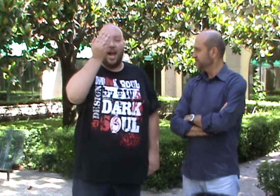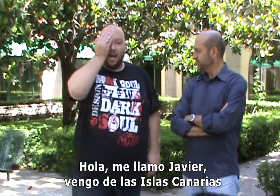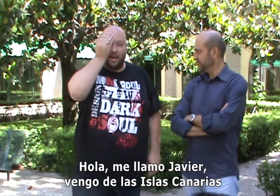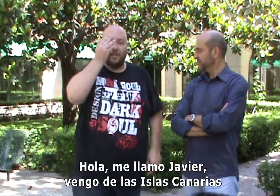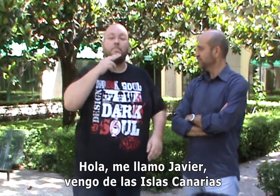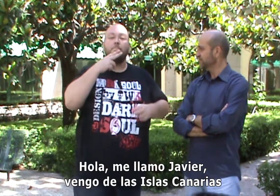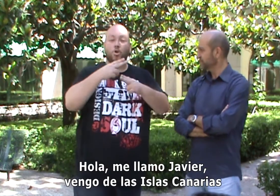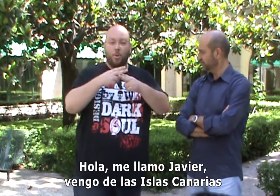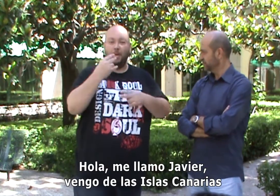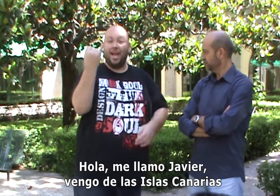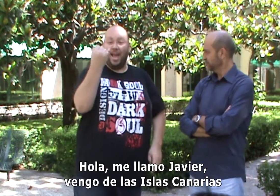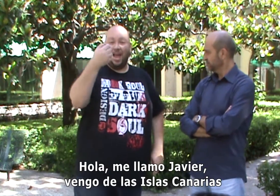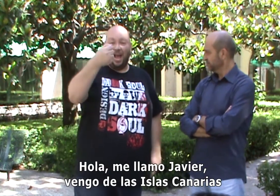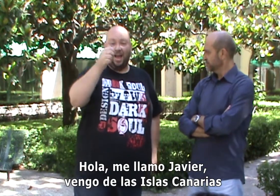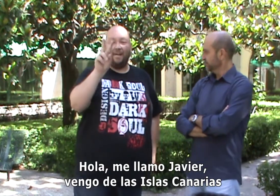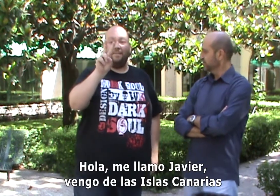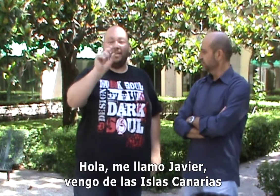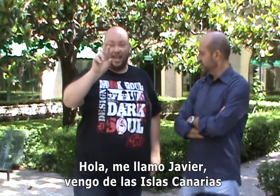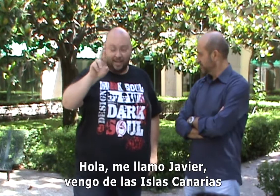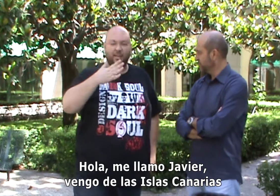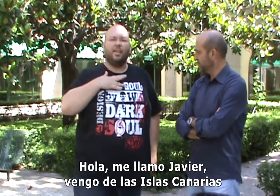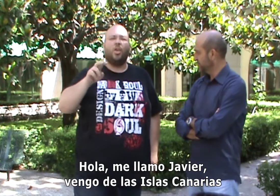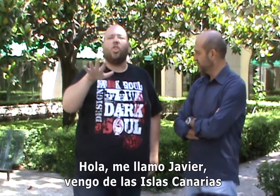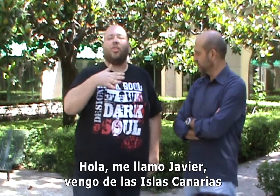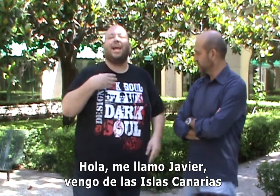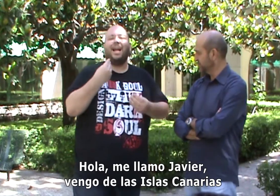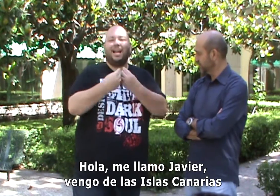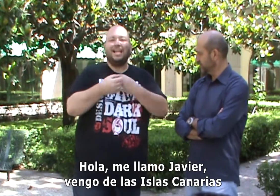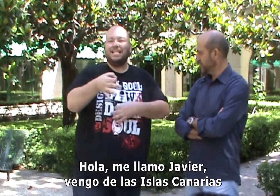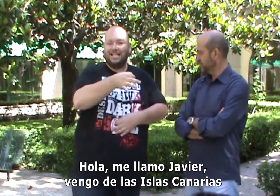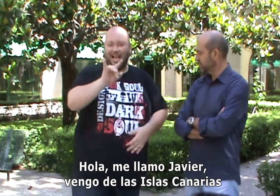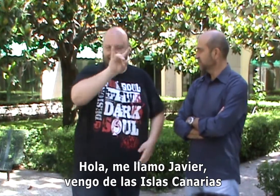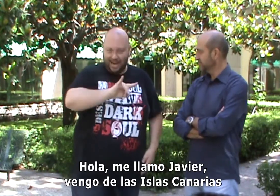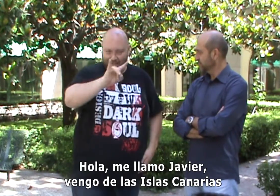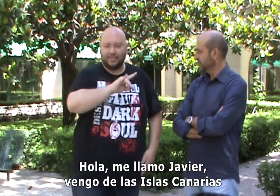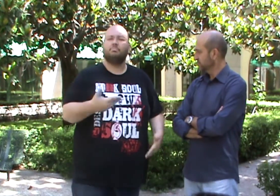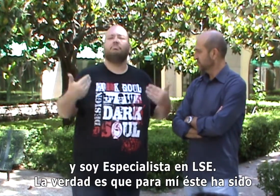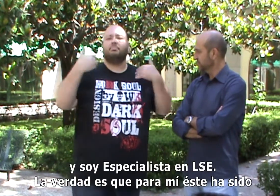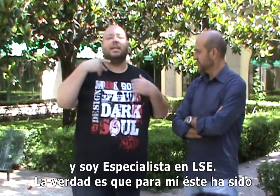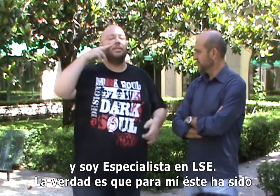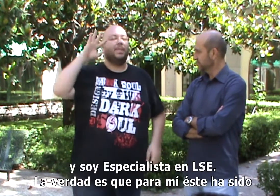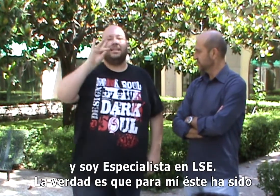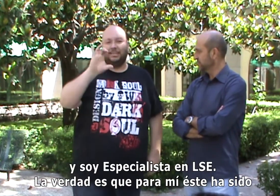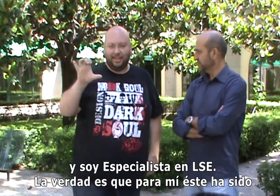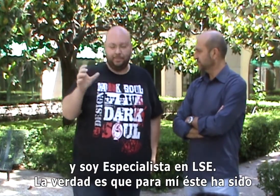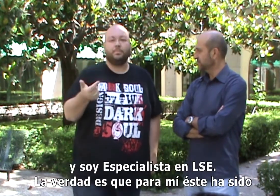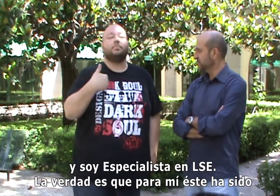Hola, me llamo Javier. Vengo de las Islas Canarias y soy especialista en LSE.